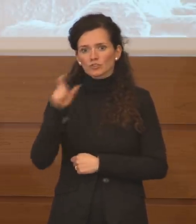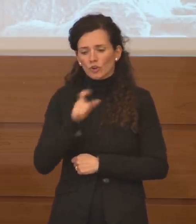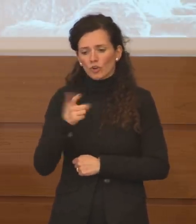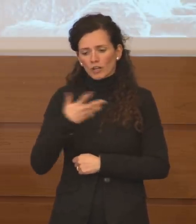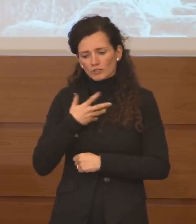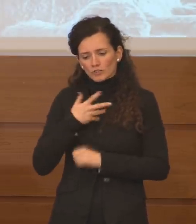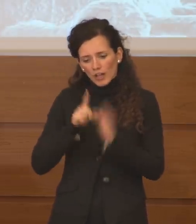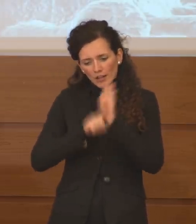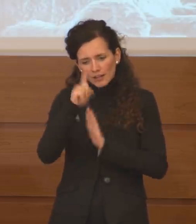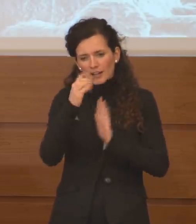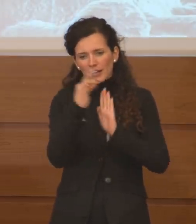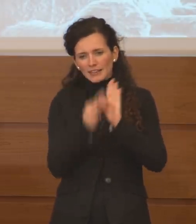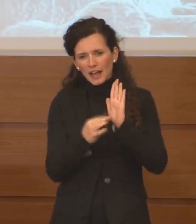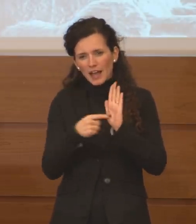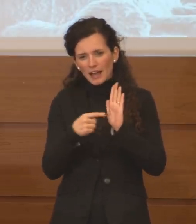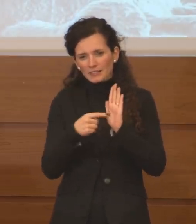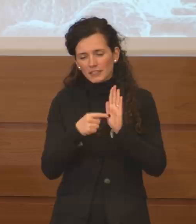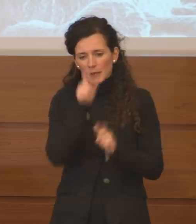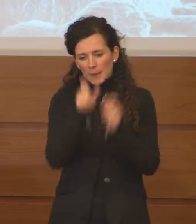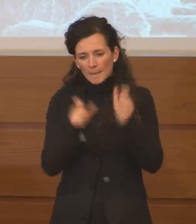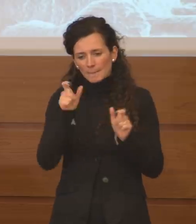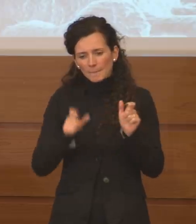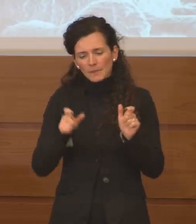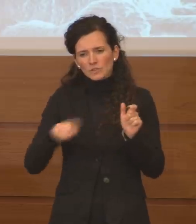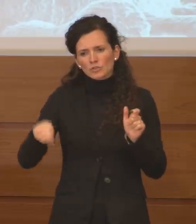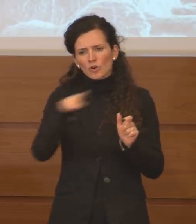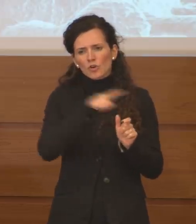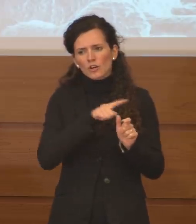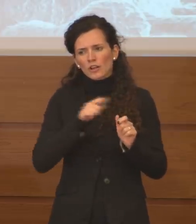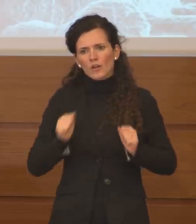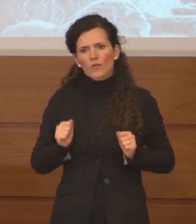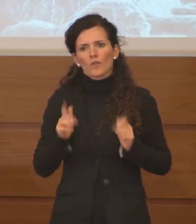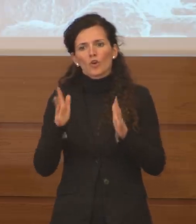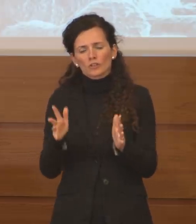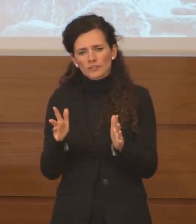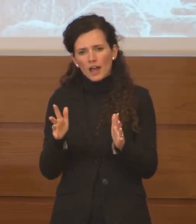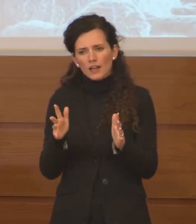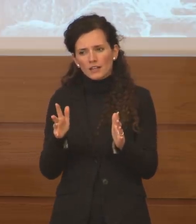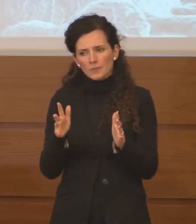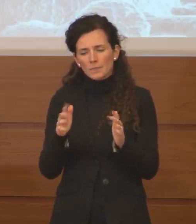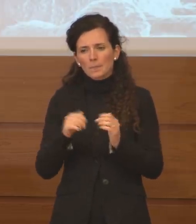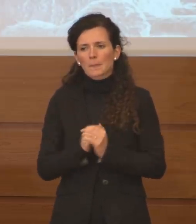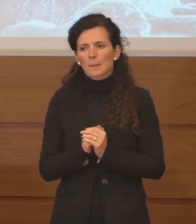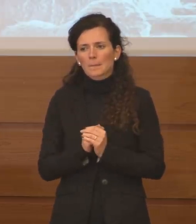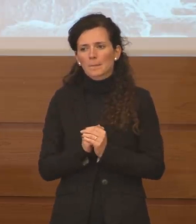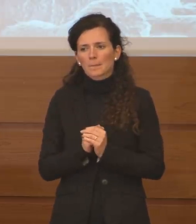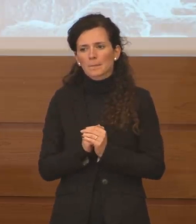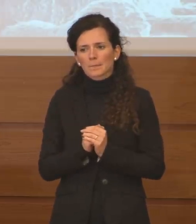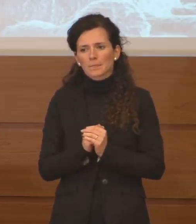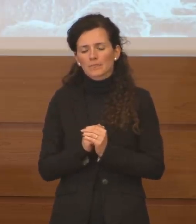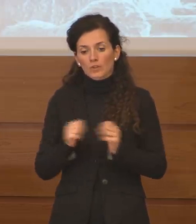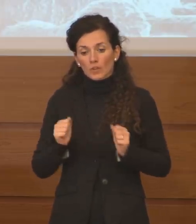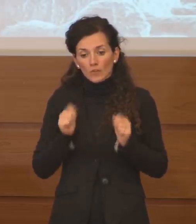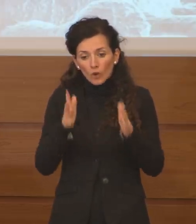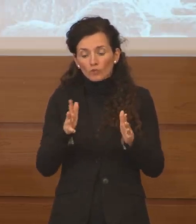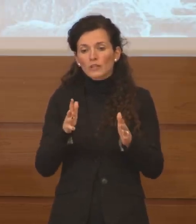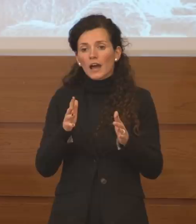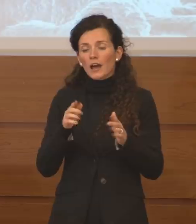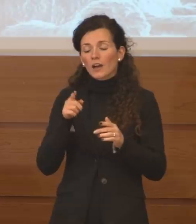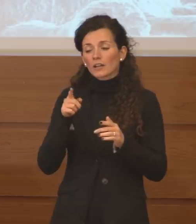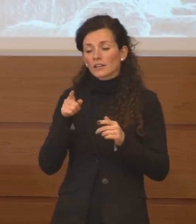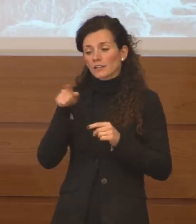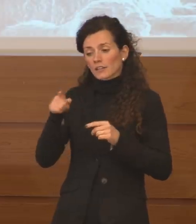dei nostri volontari che controllano nei porti e negli